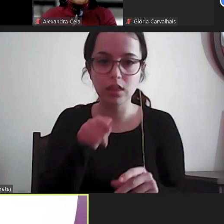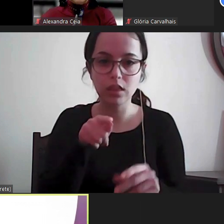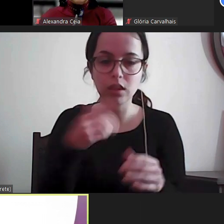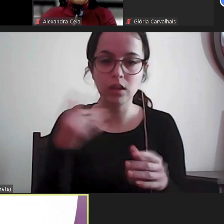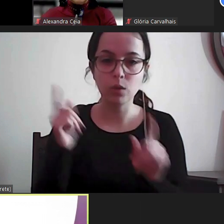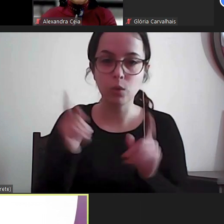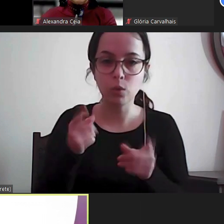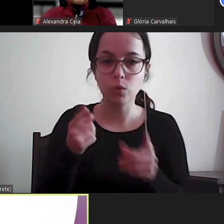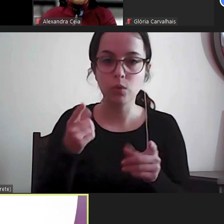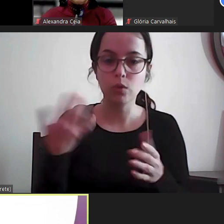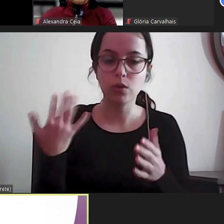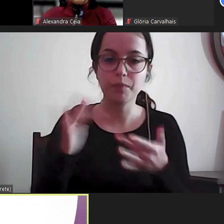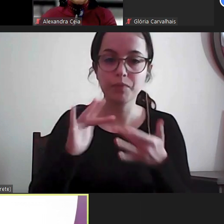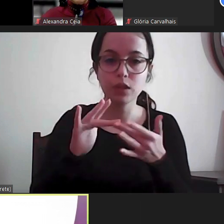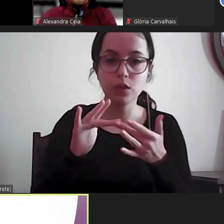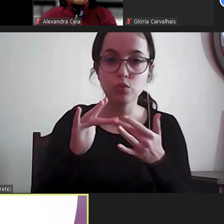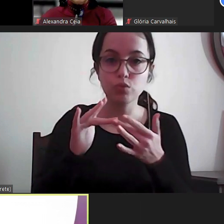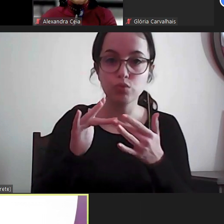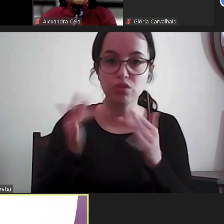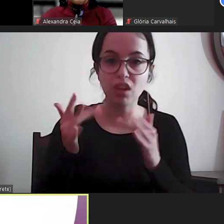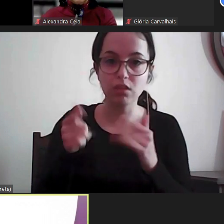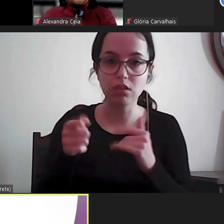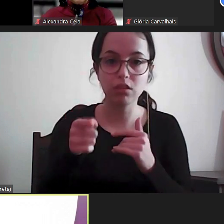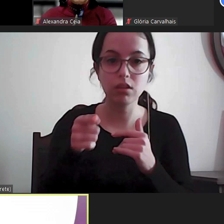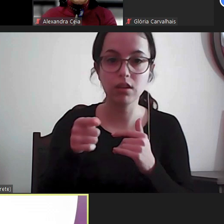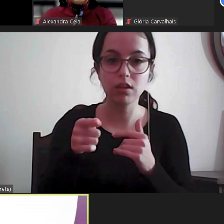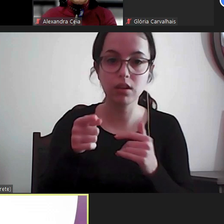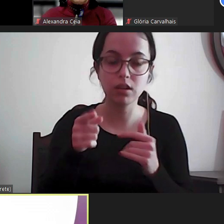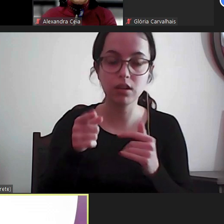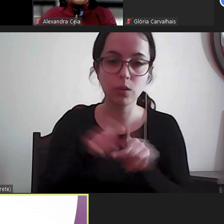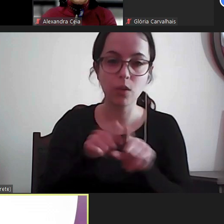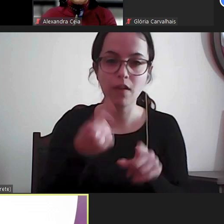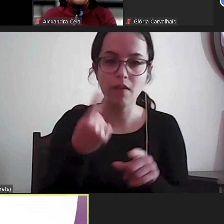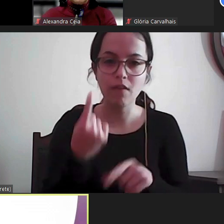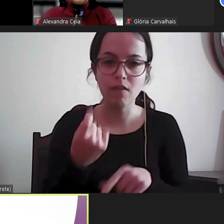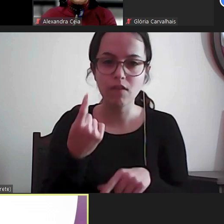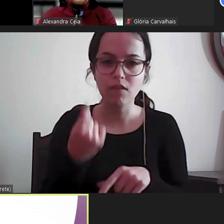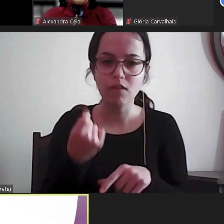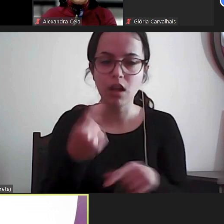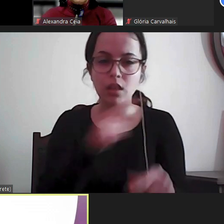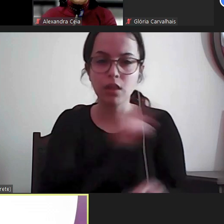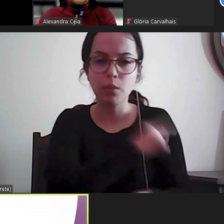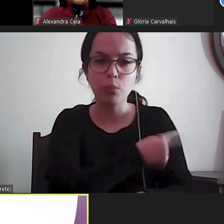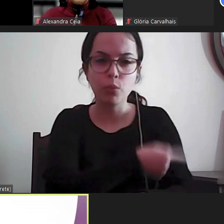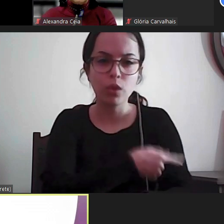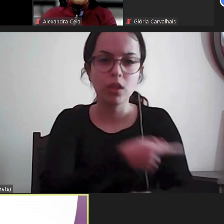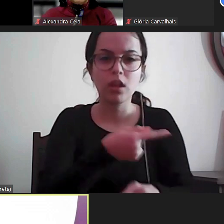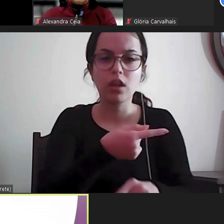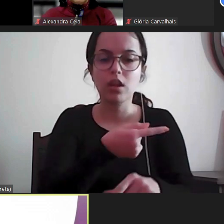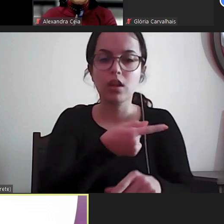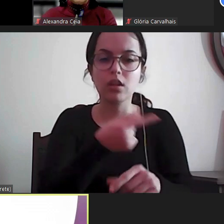chat pela Sandra Marques a ausência de poderes da decisão vinculativos ou seja